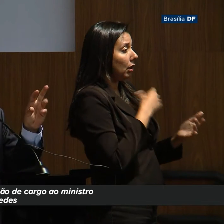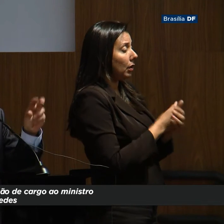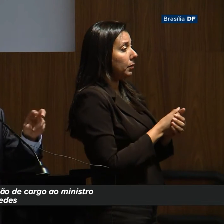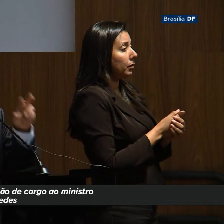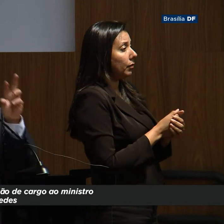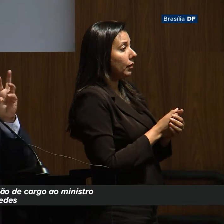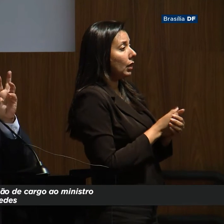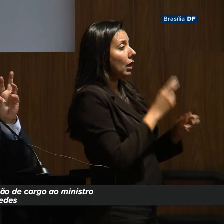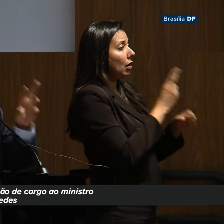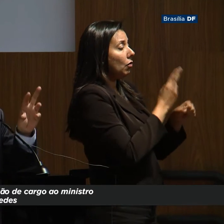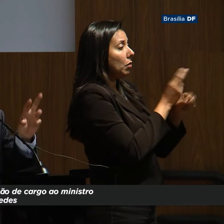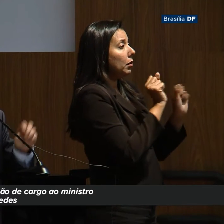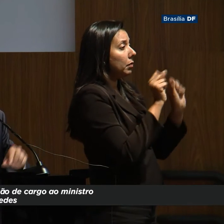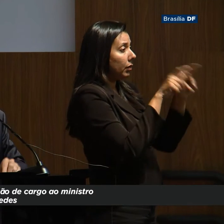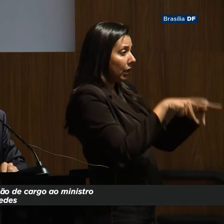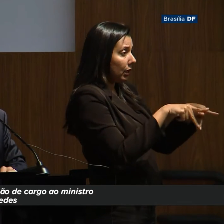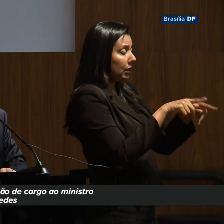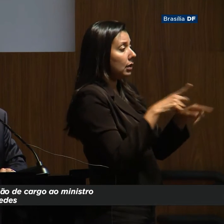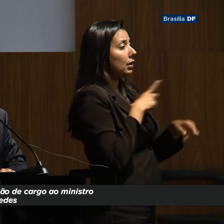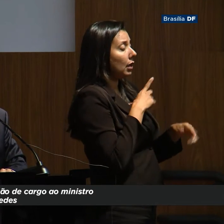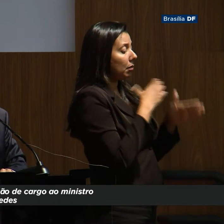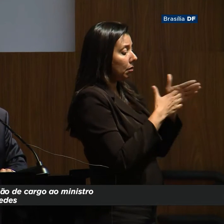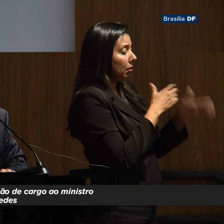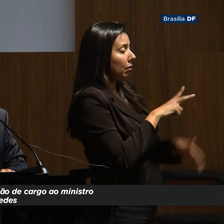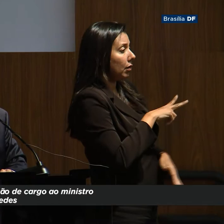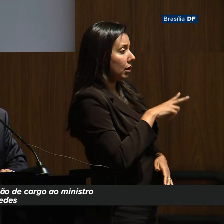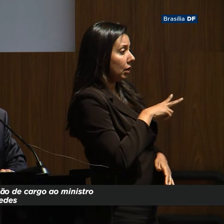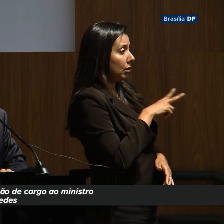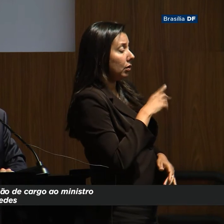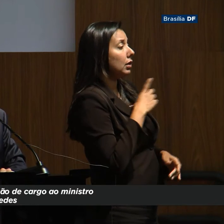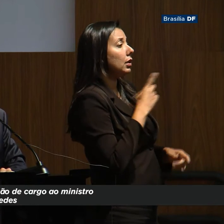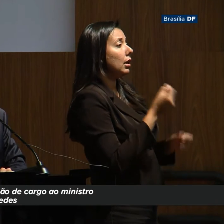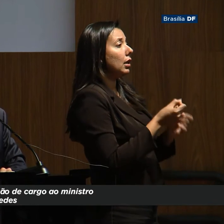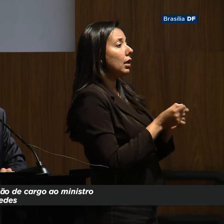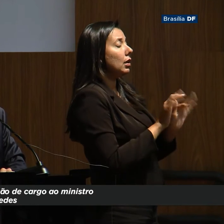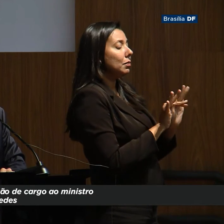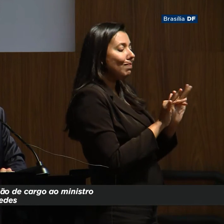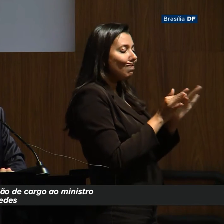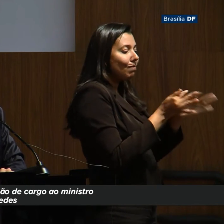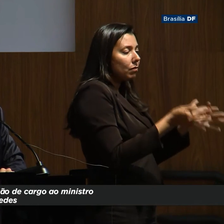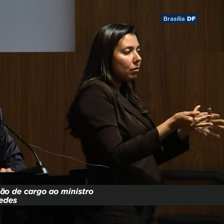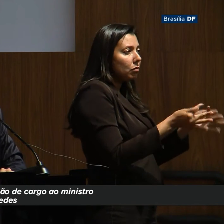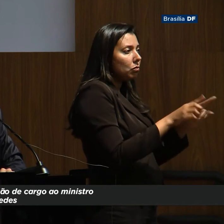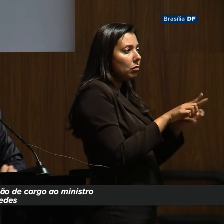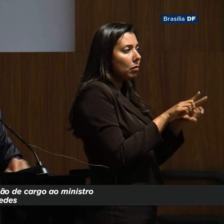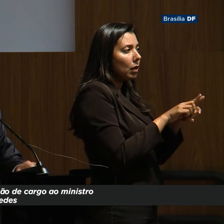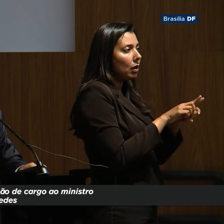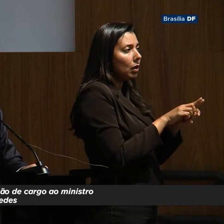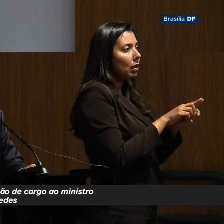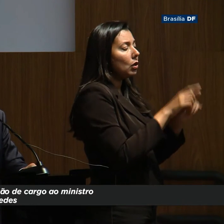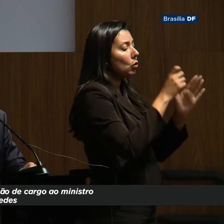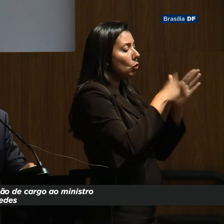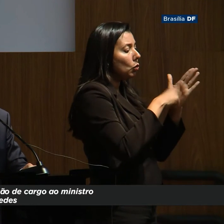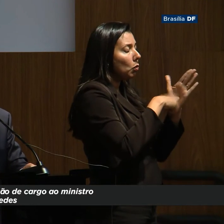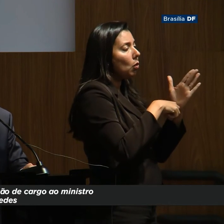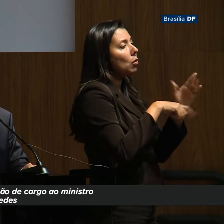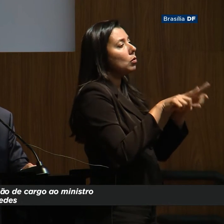da Previdência, nós temos as privatizações, nós temos essa simplificação tributária,